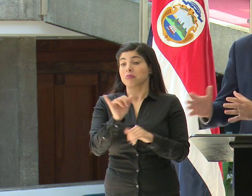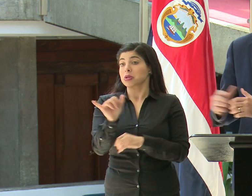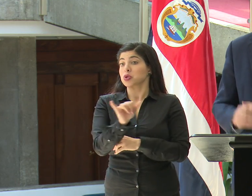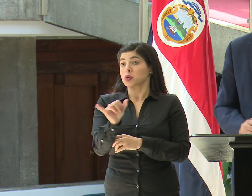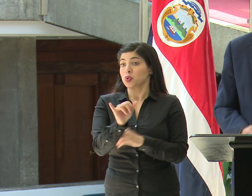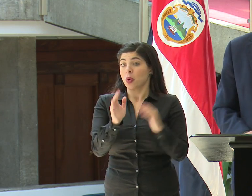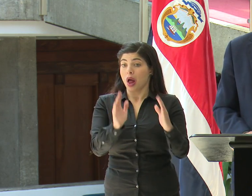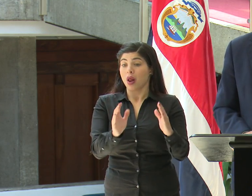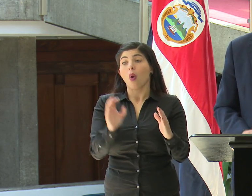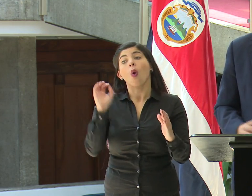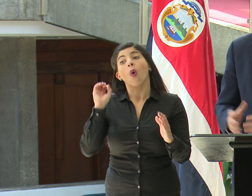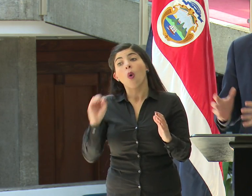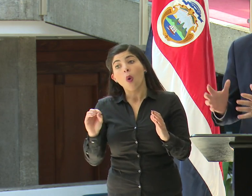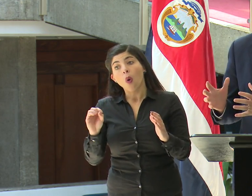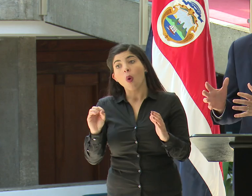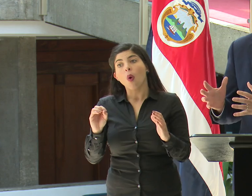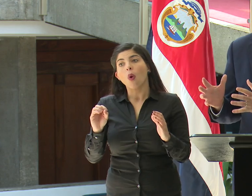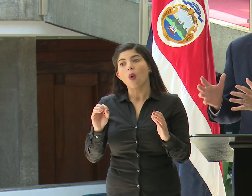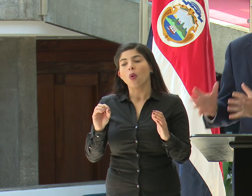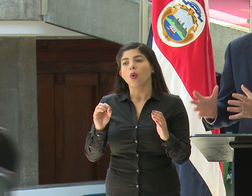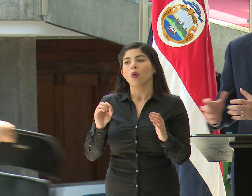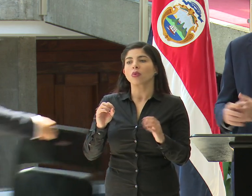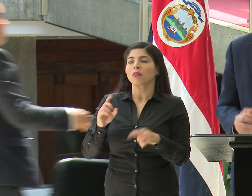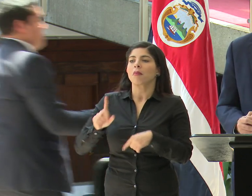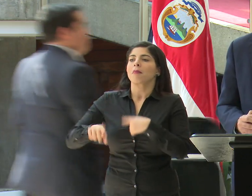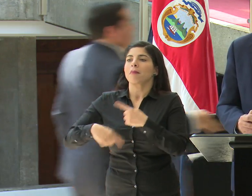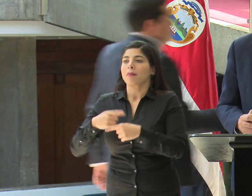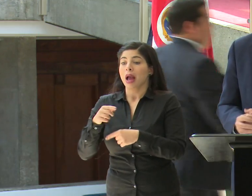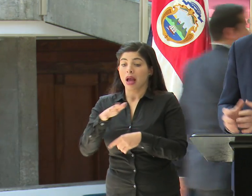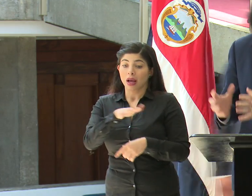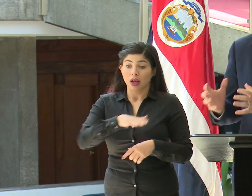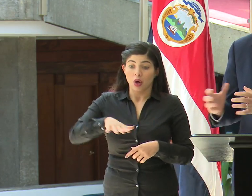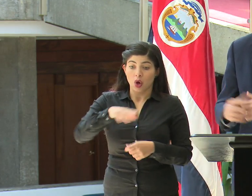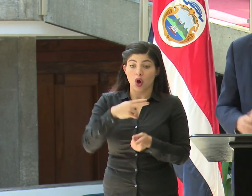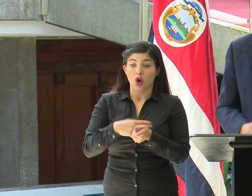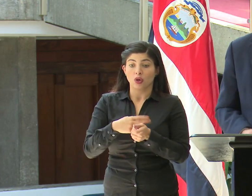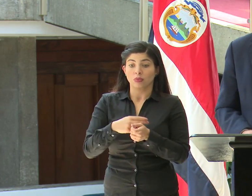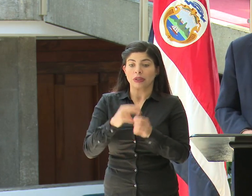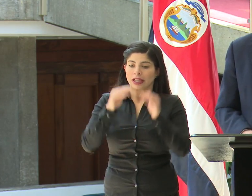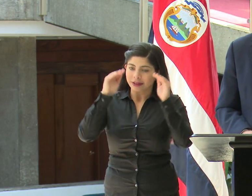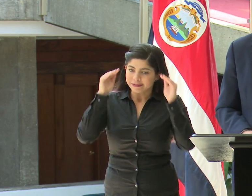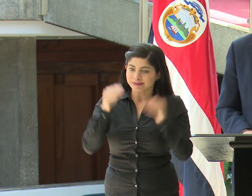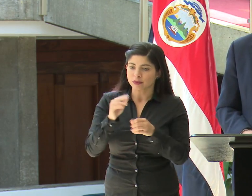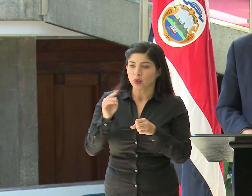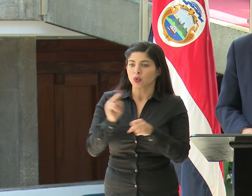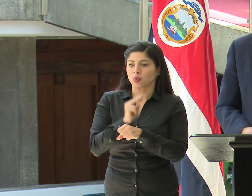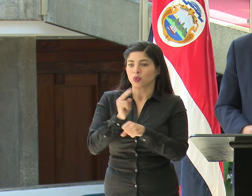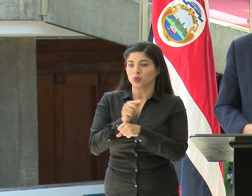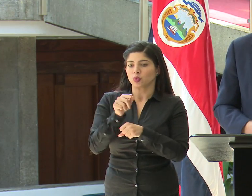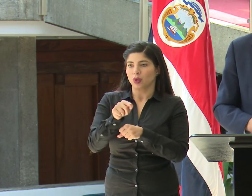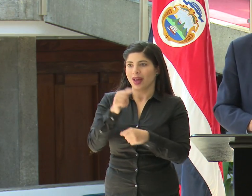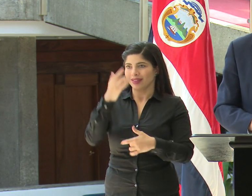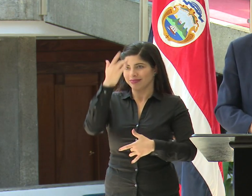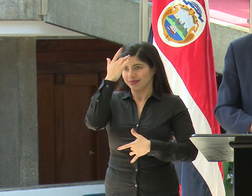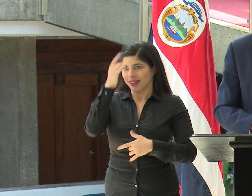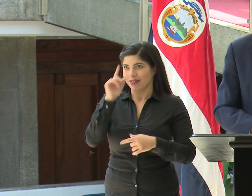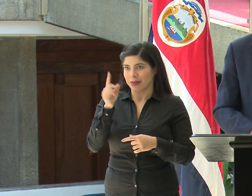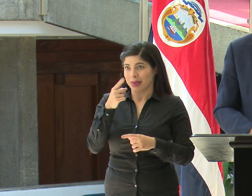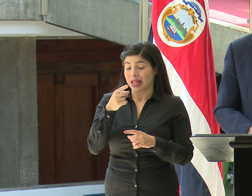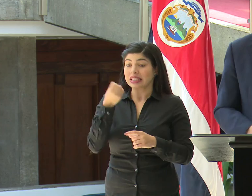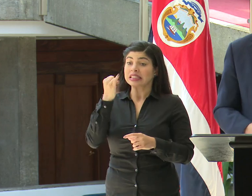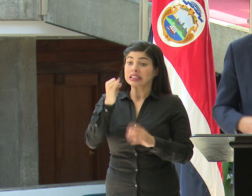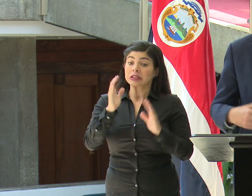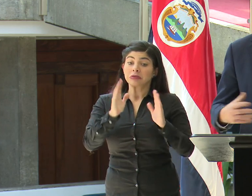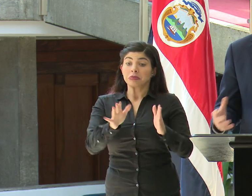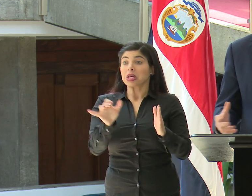o avanzamos a usar esas instalaciones para atender estos casos. Si lo dejamos tal como